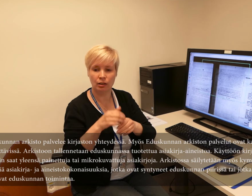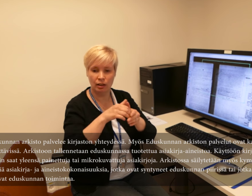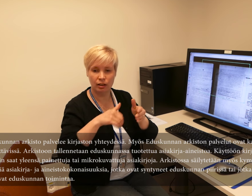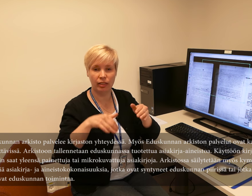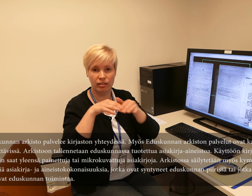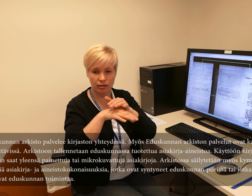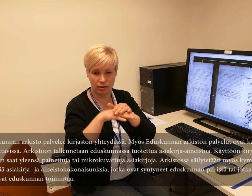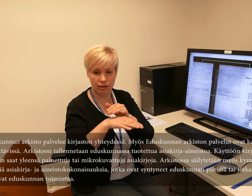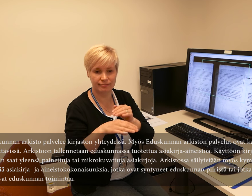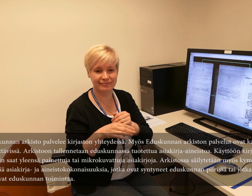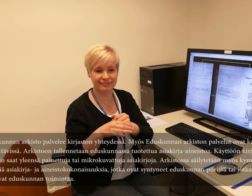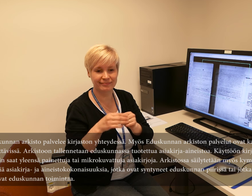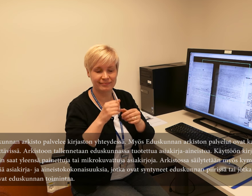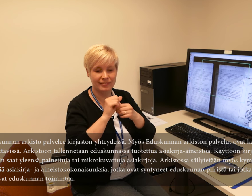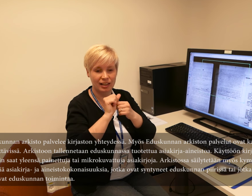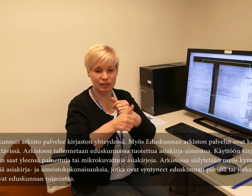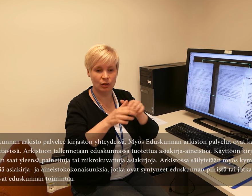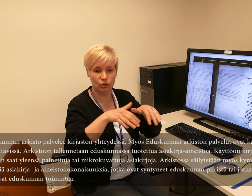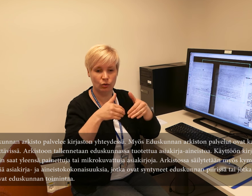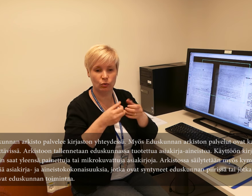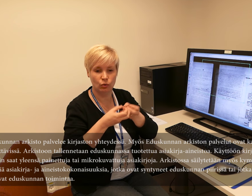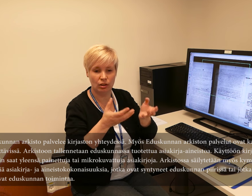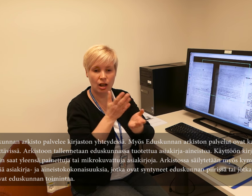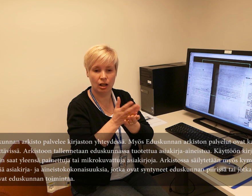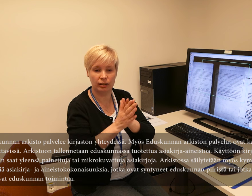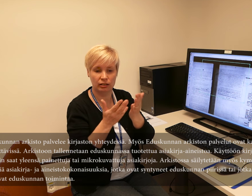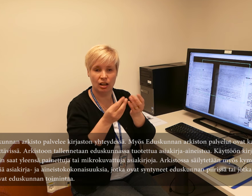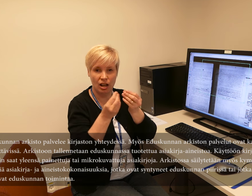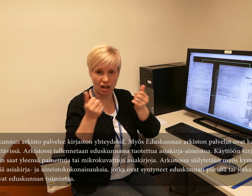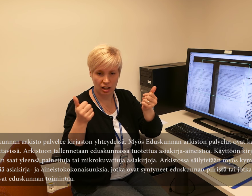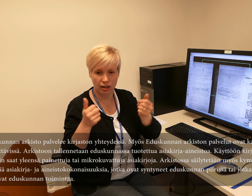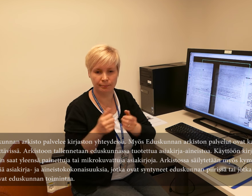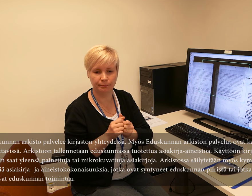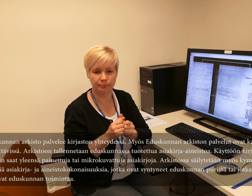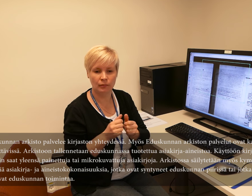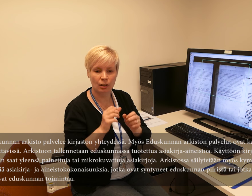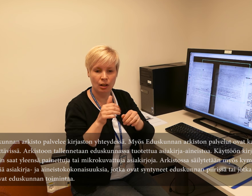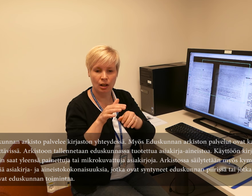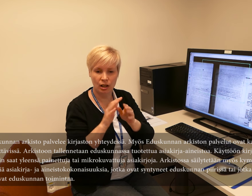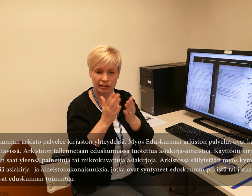käytettävissä. Arkistoon tallennetaan eduskunnassa tuotettua asiakirja-aineistoa.